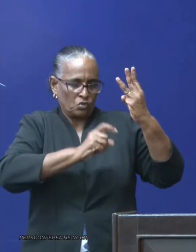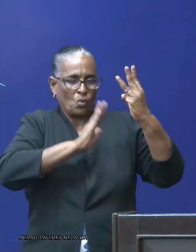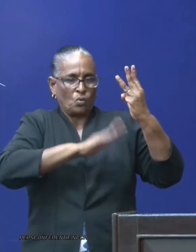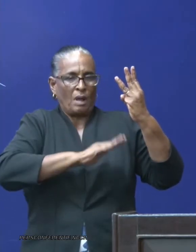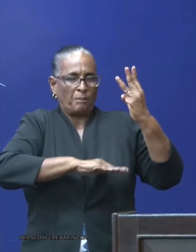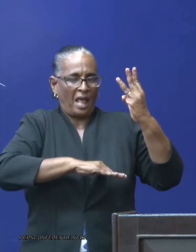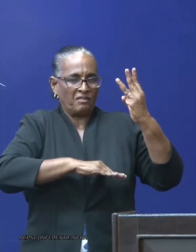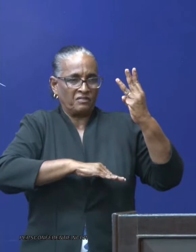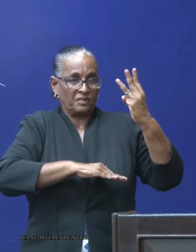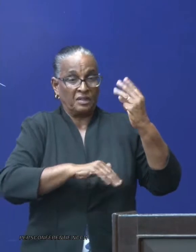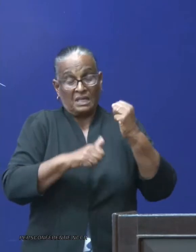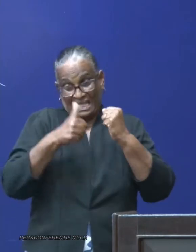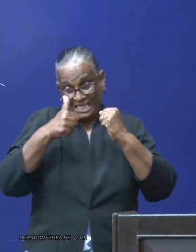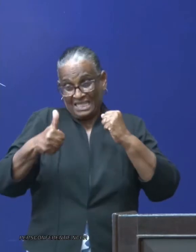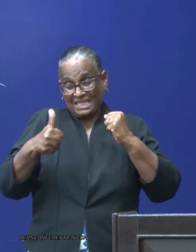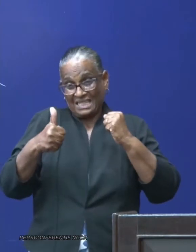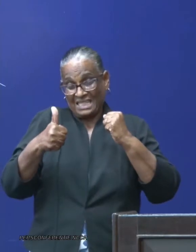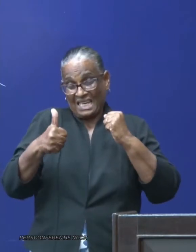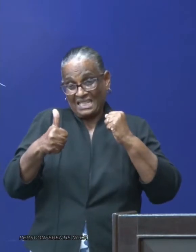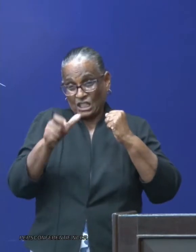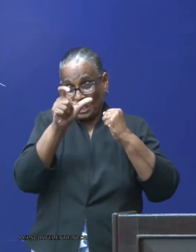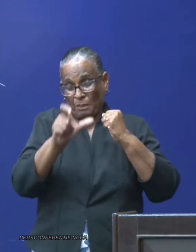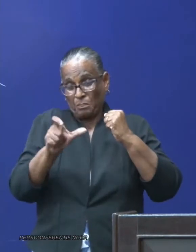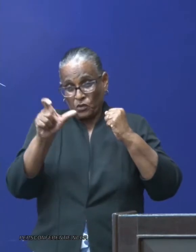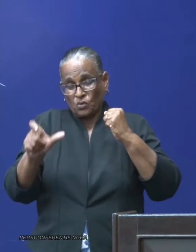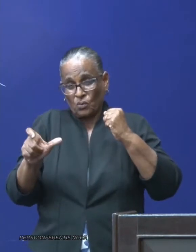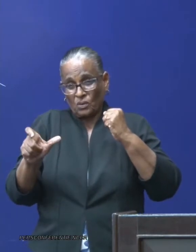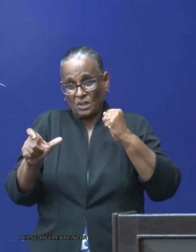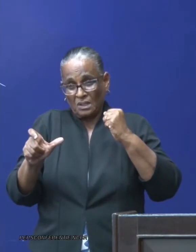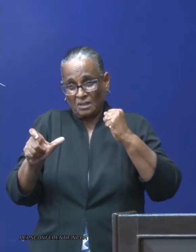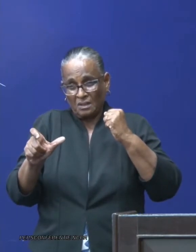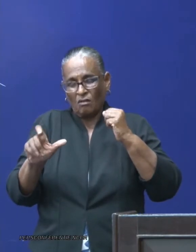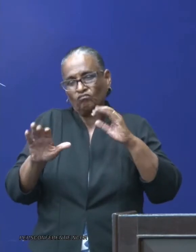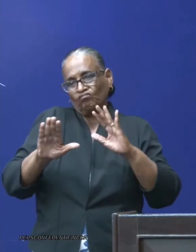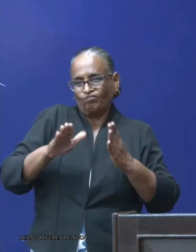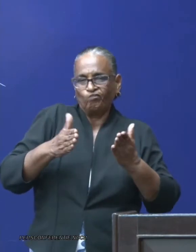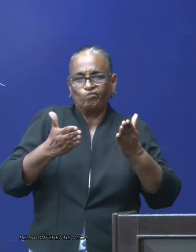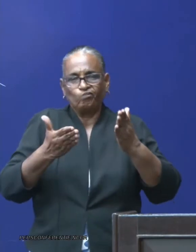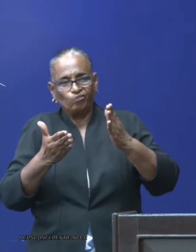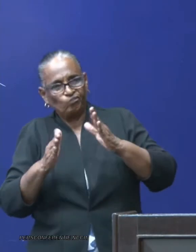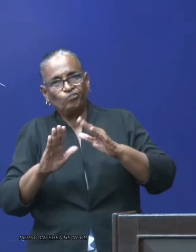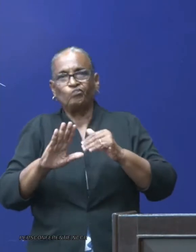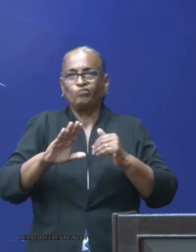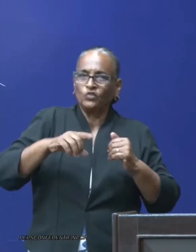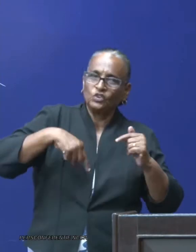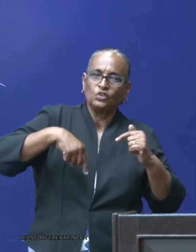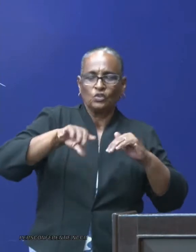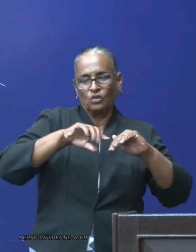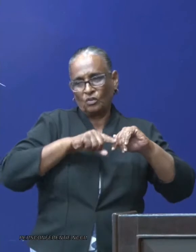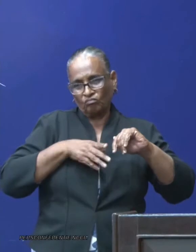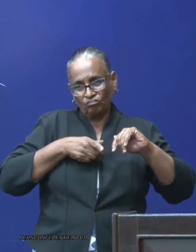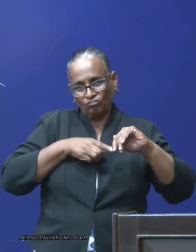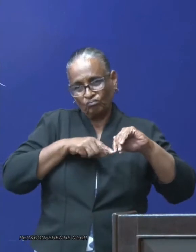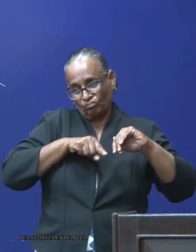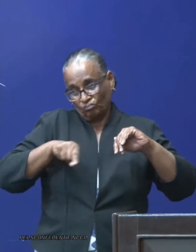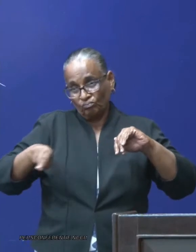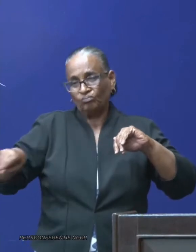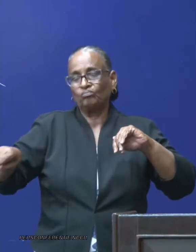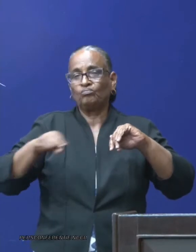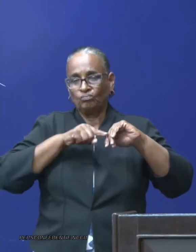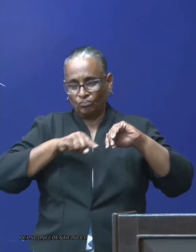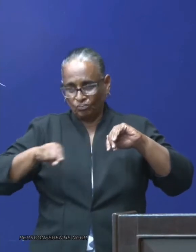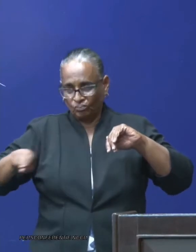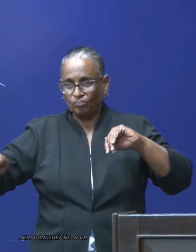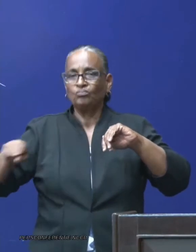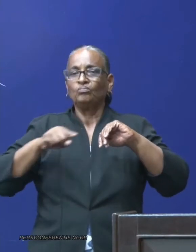De zes waren in principe nog onderweg naar de quarantaineplaats en toen